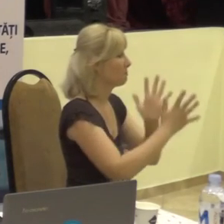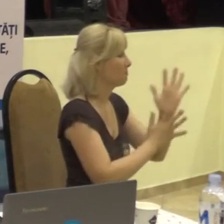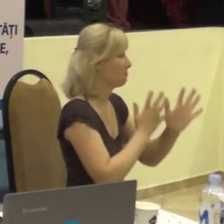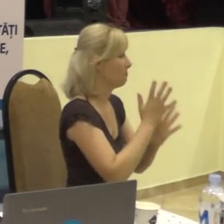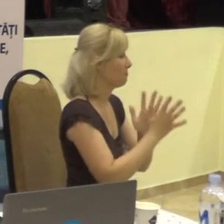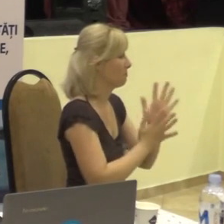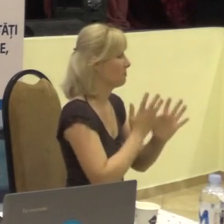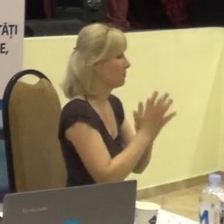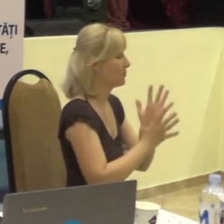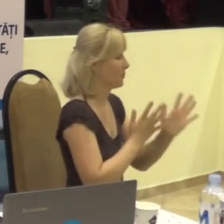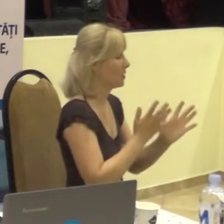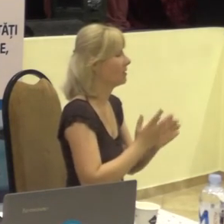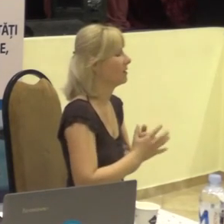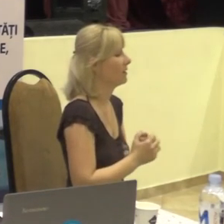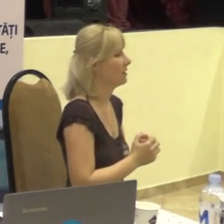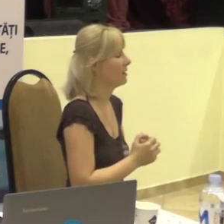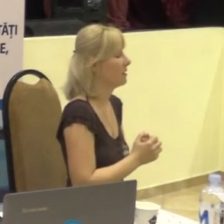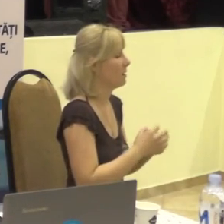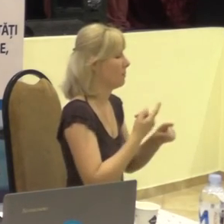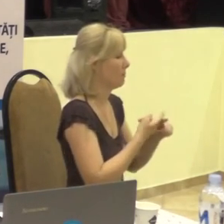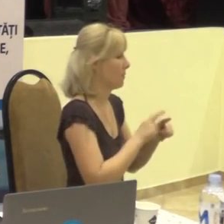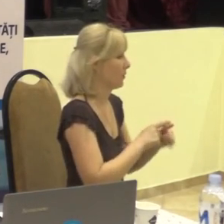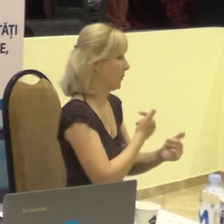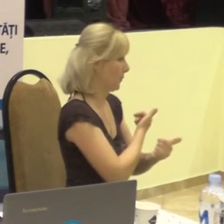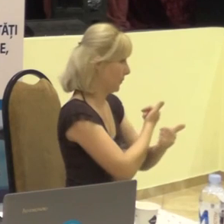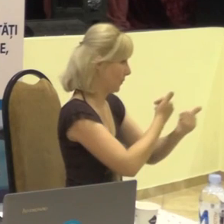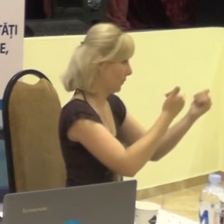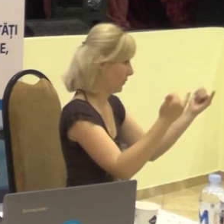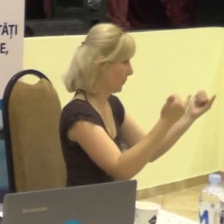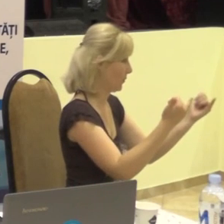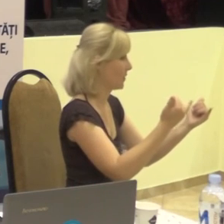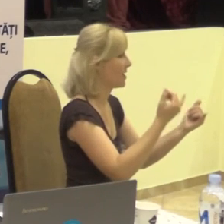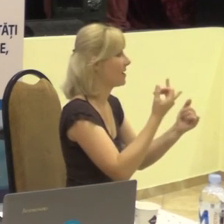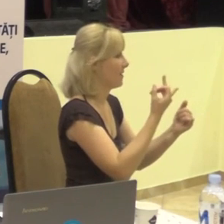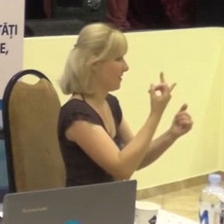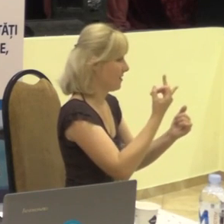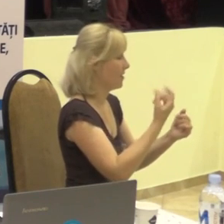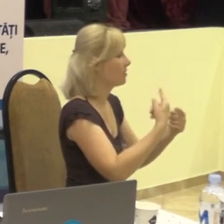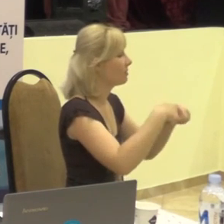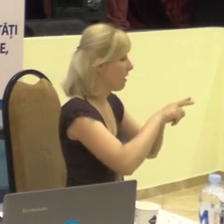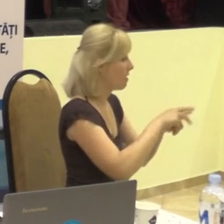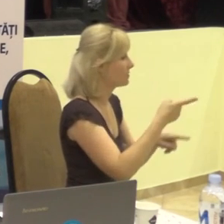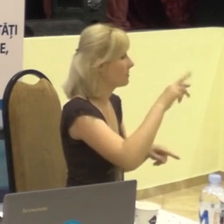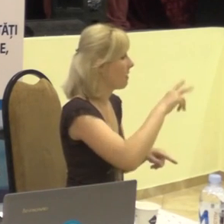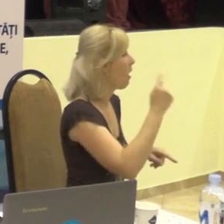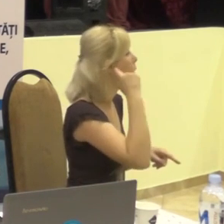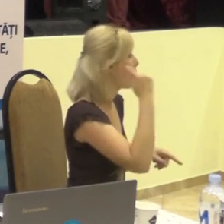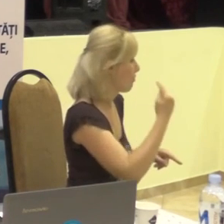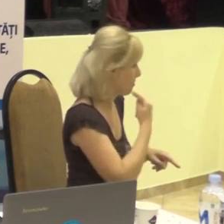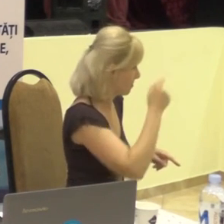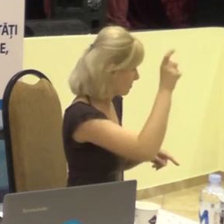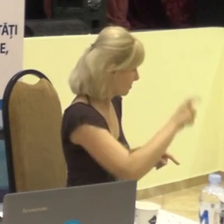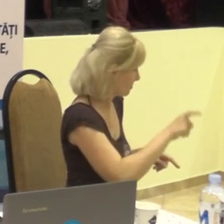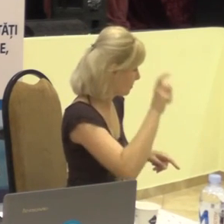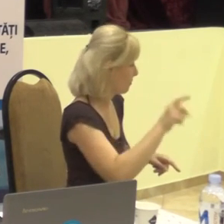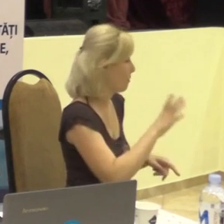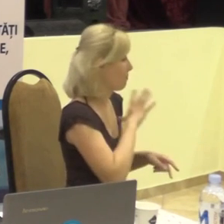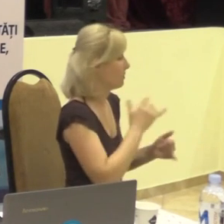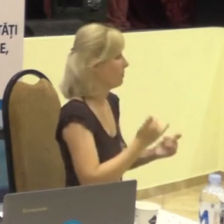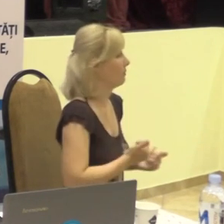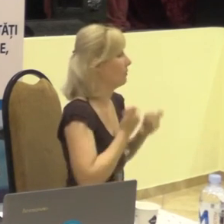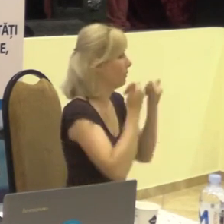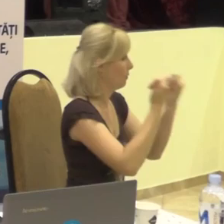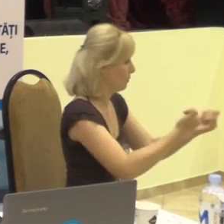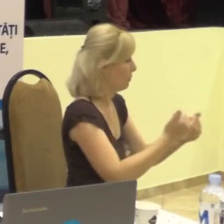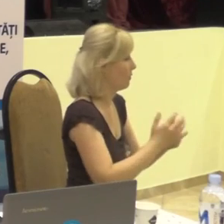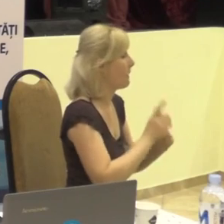minicogestual pentru a face prelegerea accesibilă și pentru persoane cu disabilități de auz, a fost realizată de